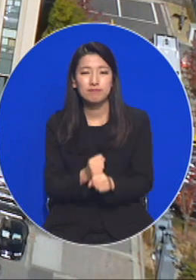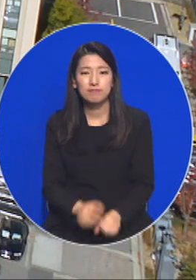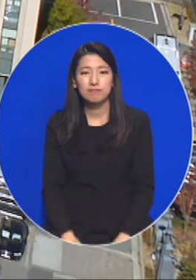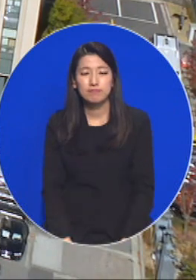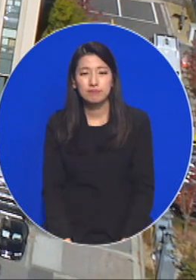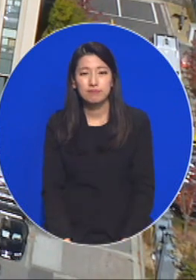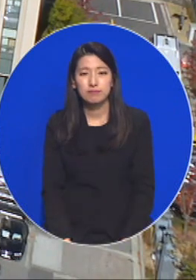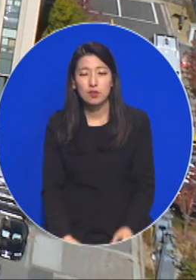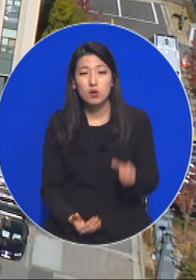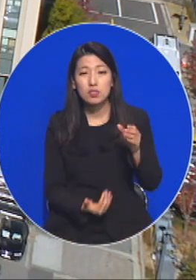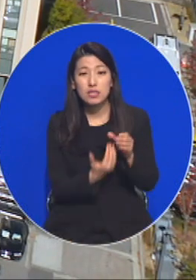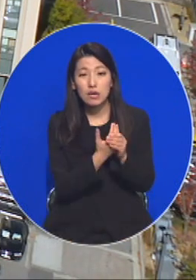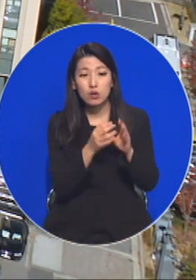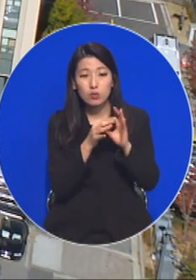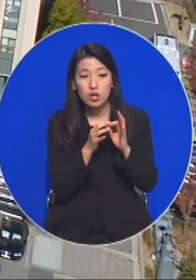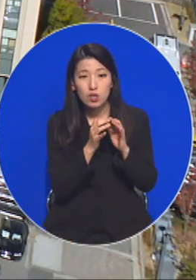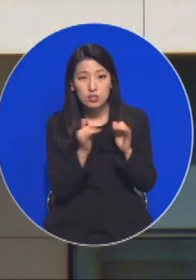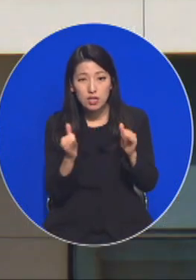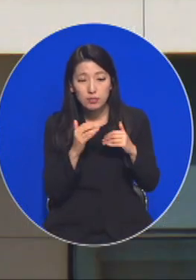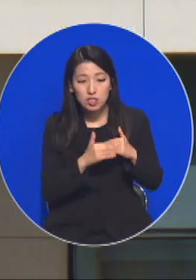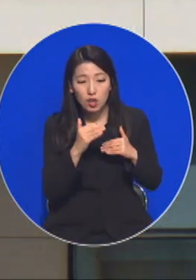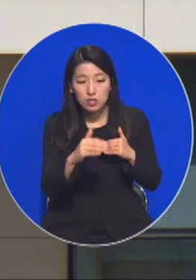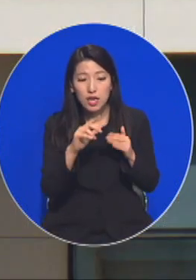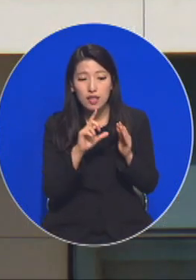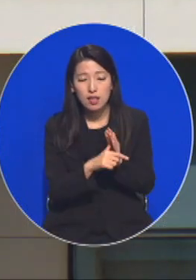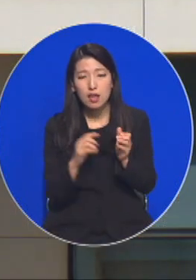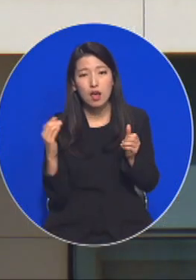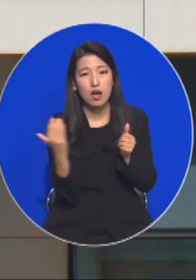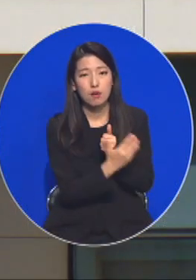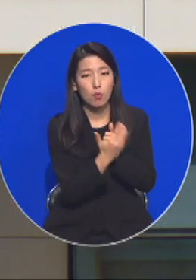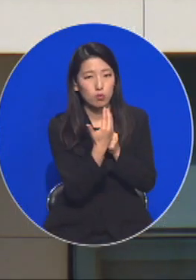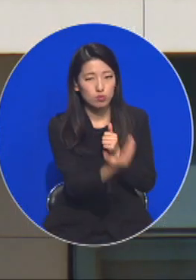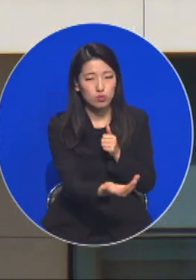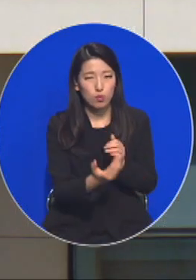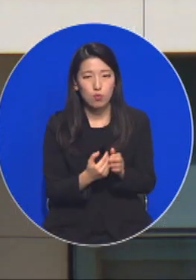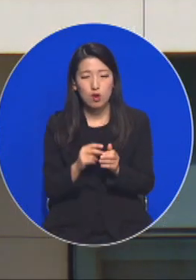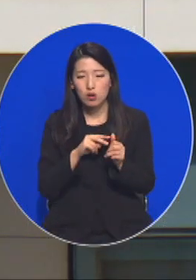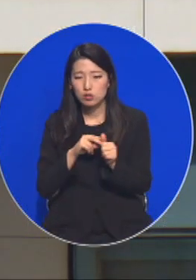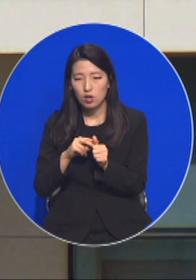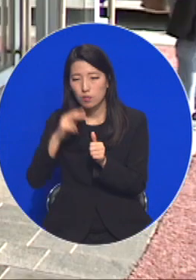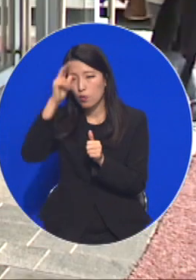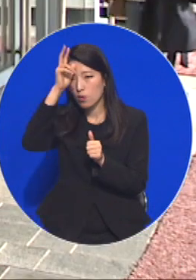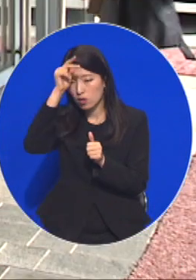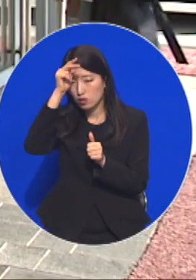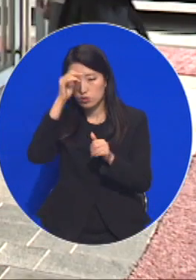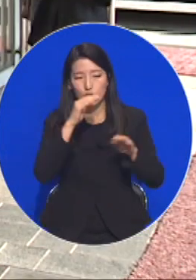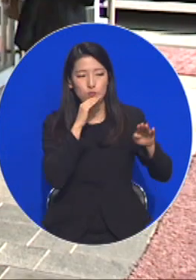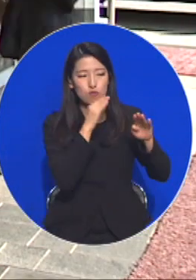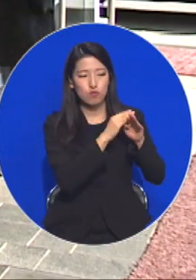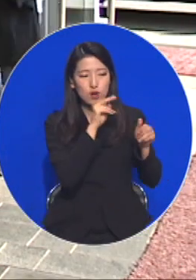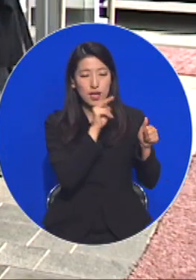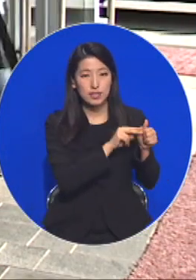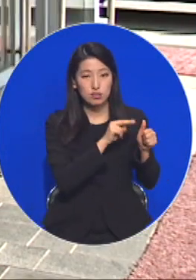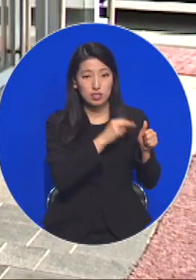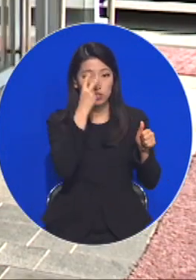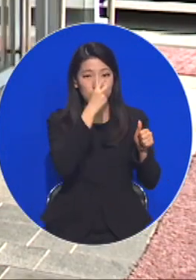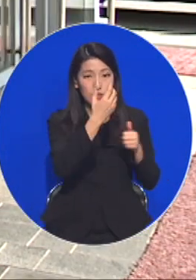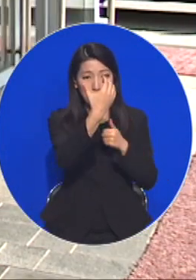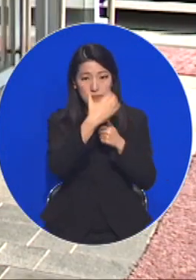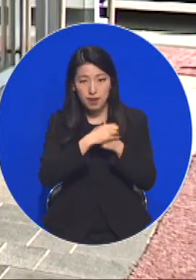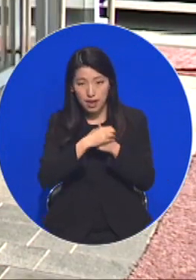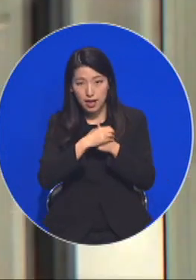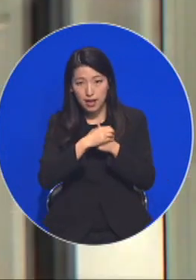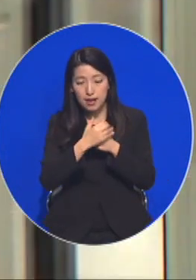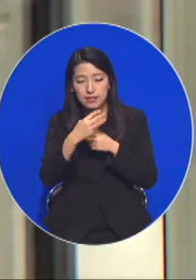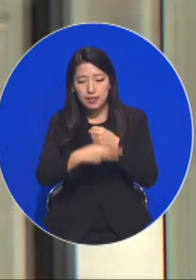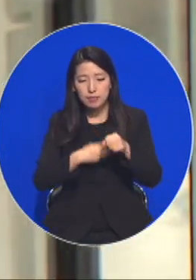관계인의 절차적 권리를 보장하는 한편 정보경찰 개혁과 대공수사권 이관도 차질 없이 추진하겠다고